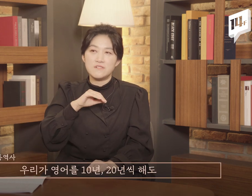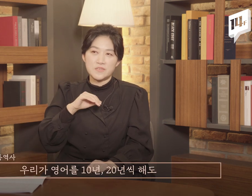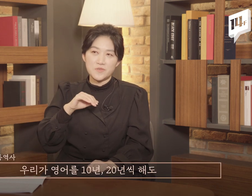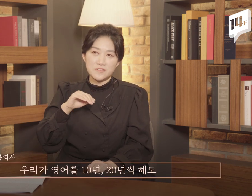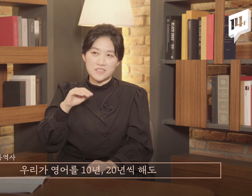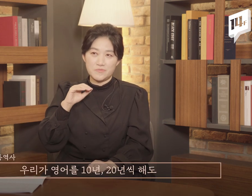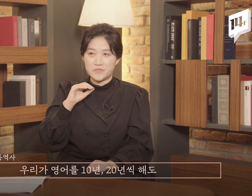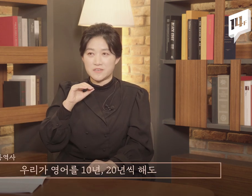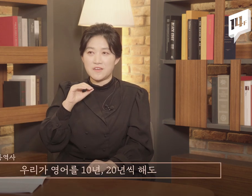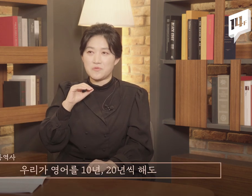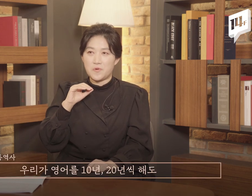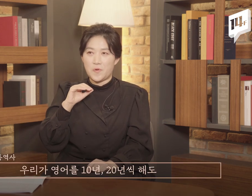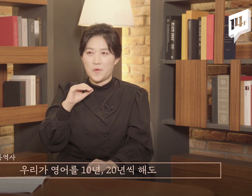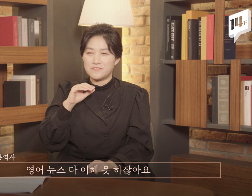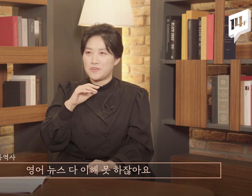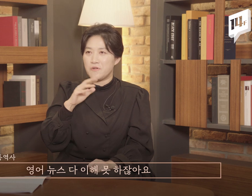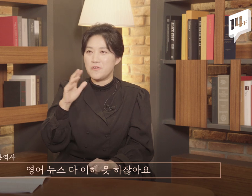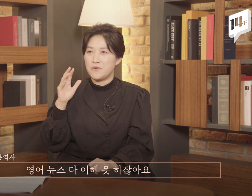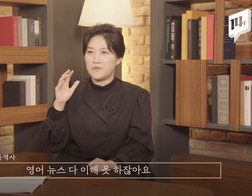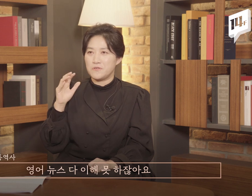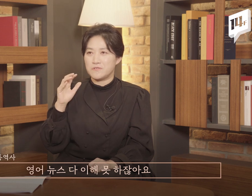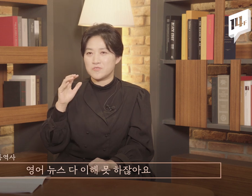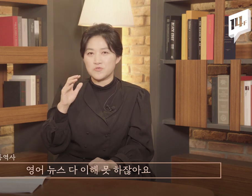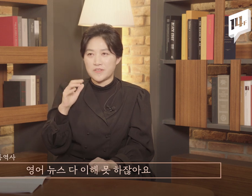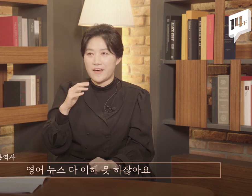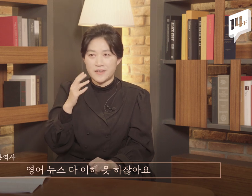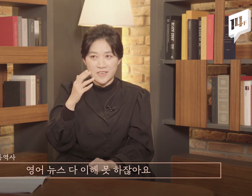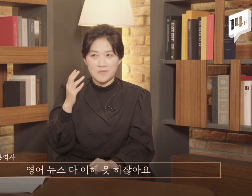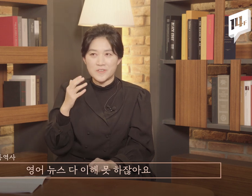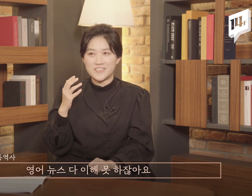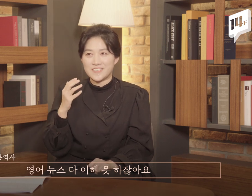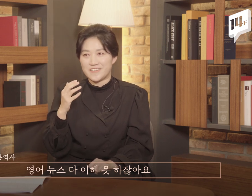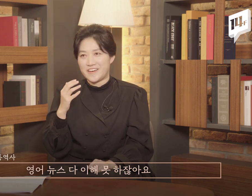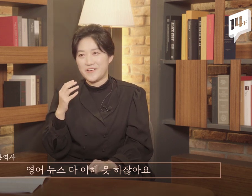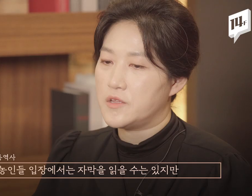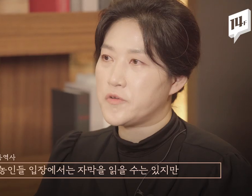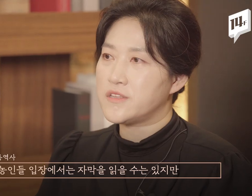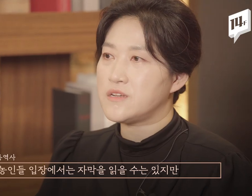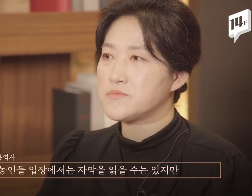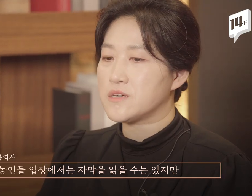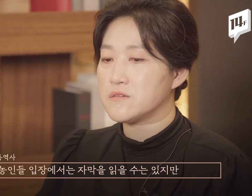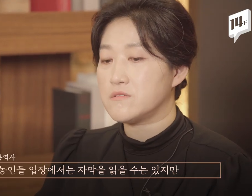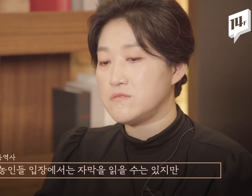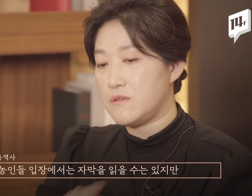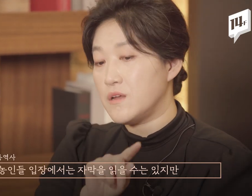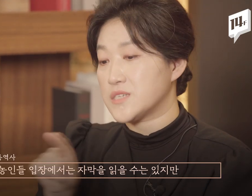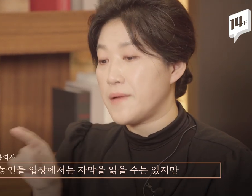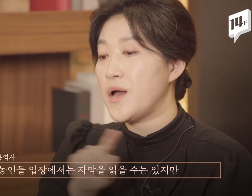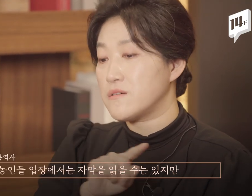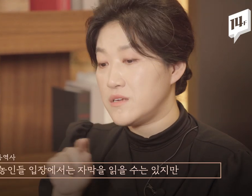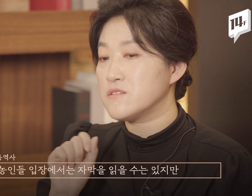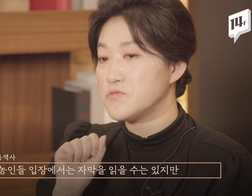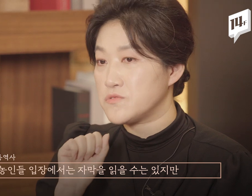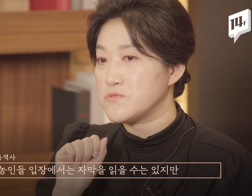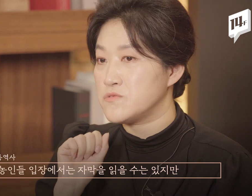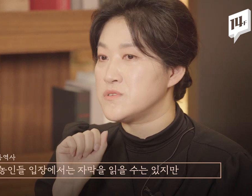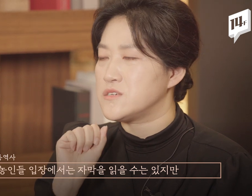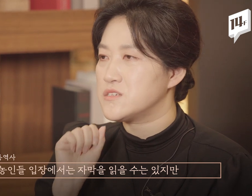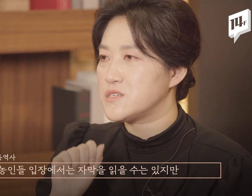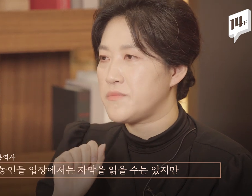10년, 20년씩 해도 영어 뉴스 다 이해 못 하시잖아요. 농인들 입장에서는 자막을 읽을 수는 있지만